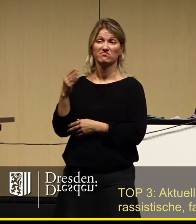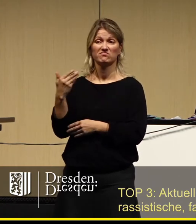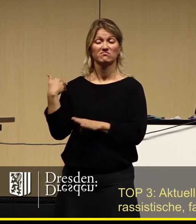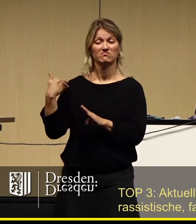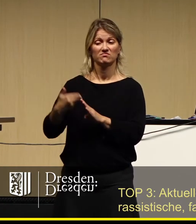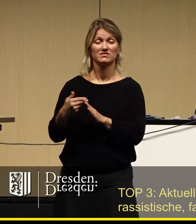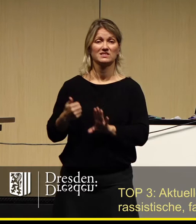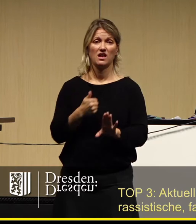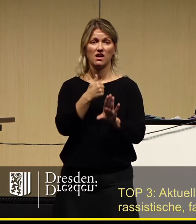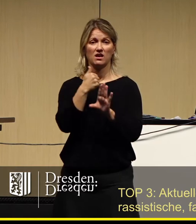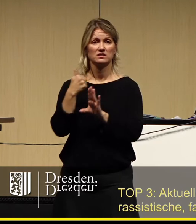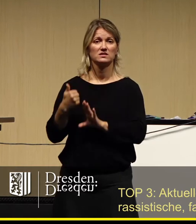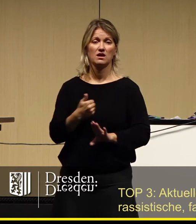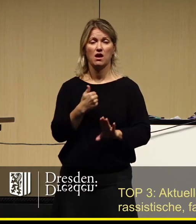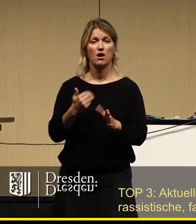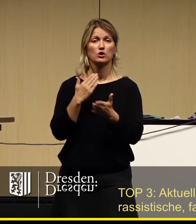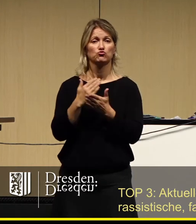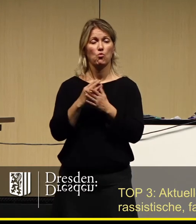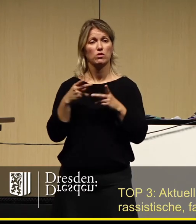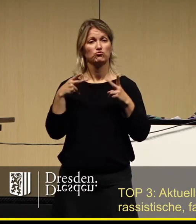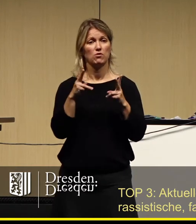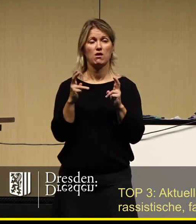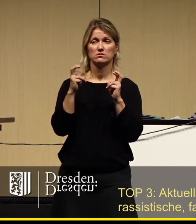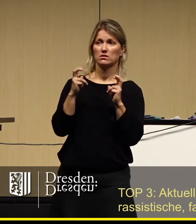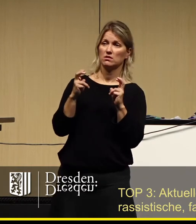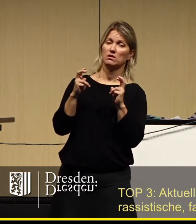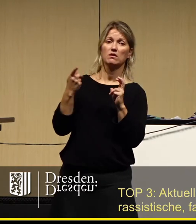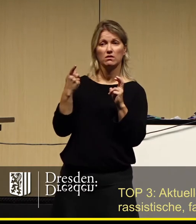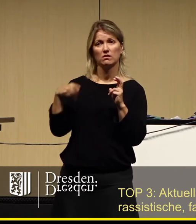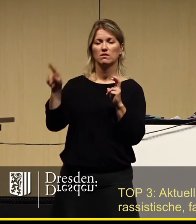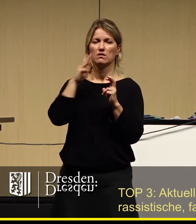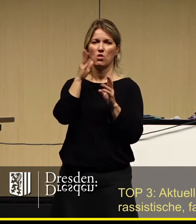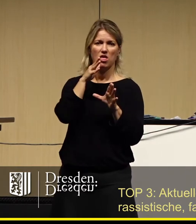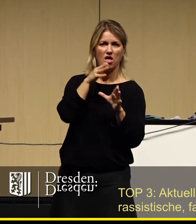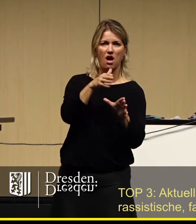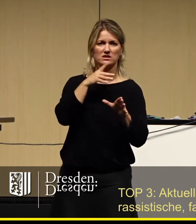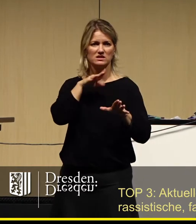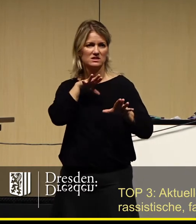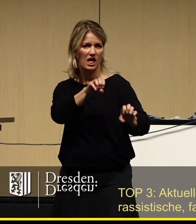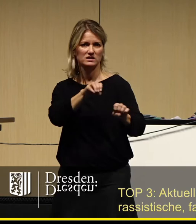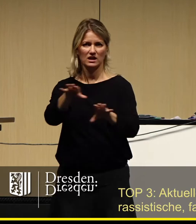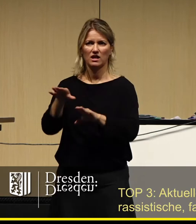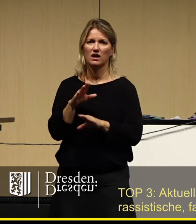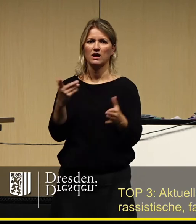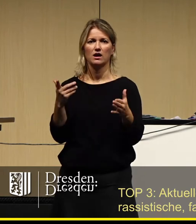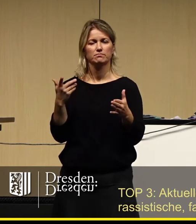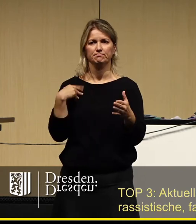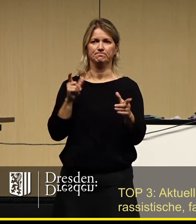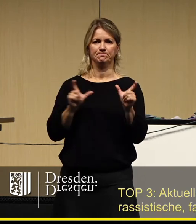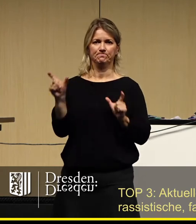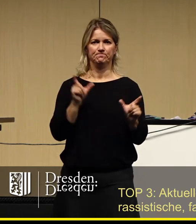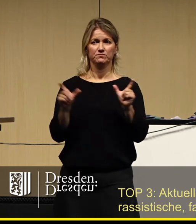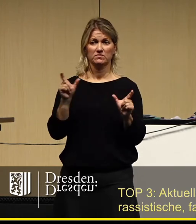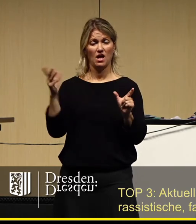dem Hass und der Hetze auf unseren Straßen entgegenstellen. Dem Hass und der Hetze, die sich gegen jeden und jede